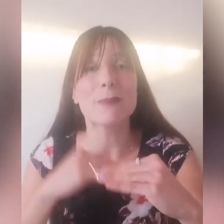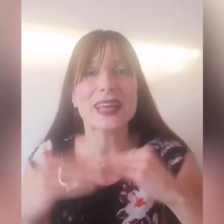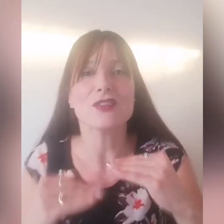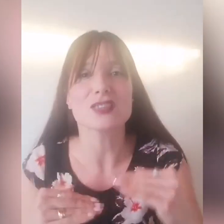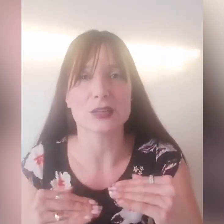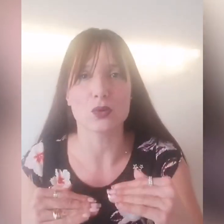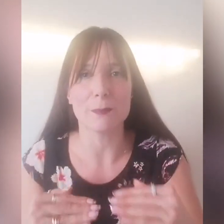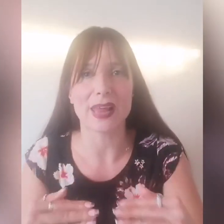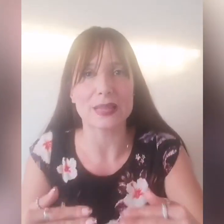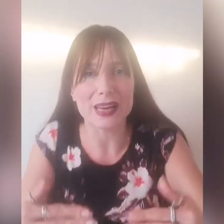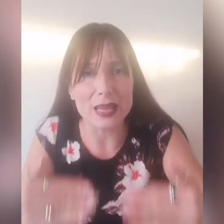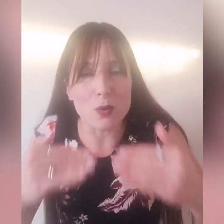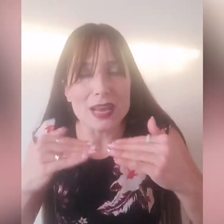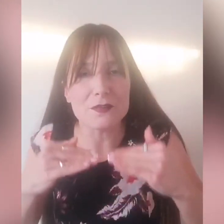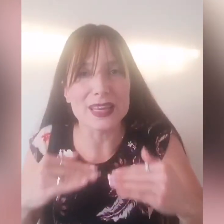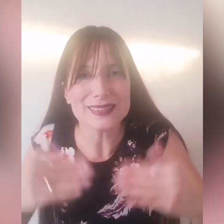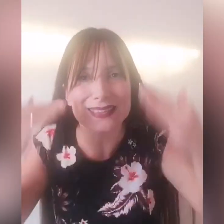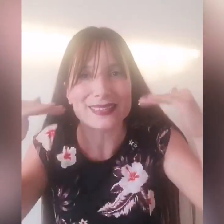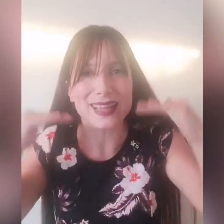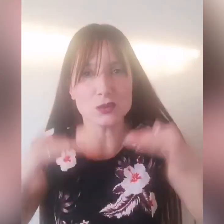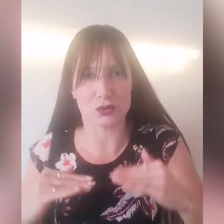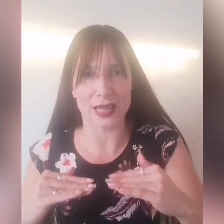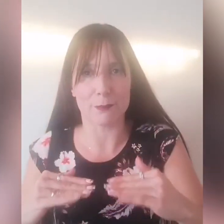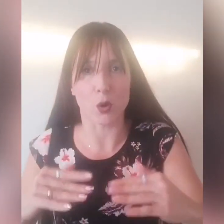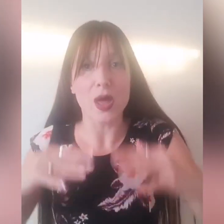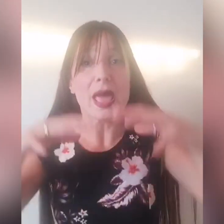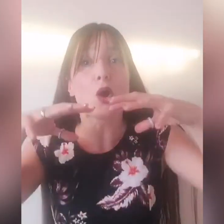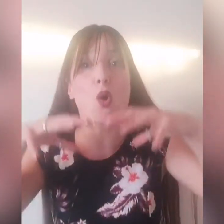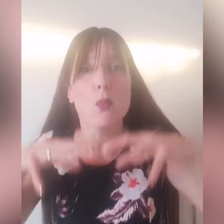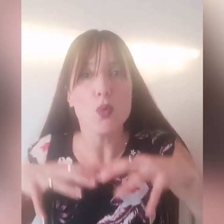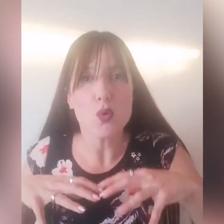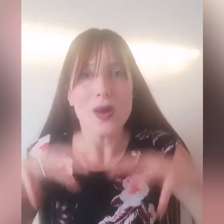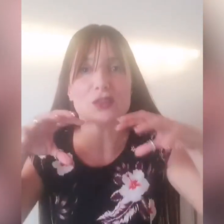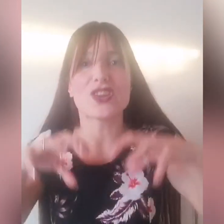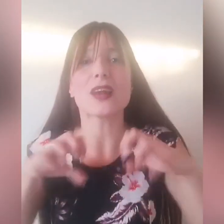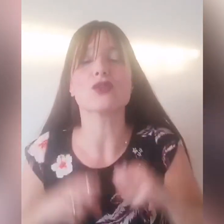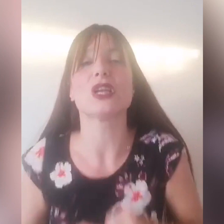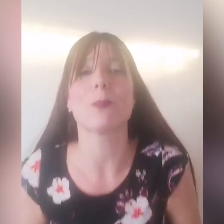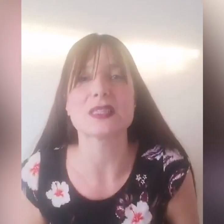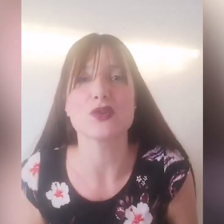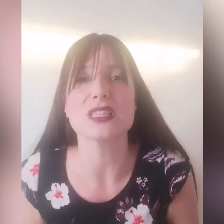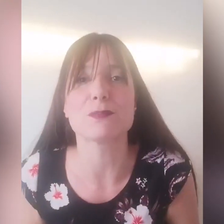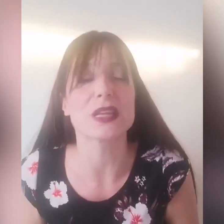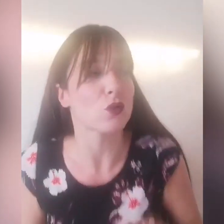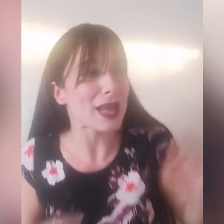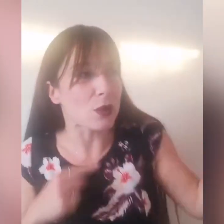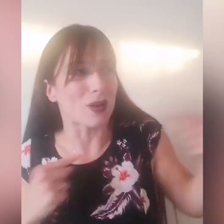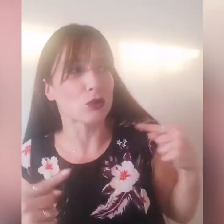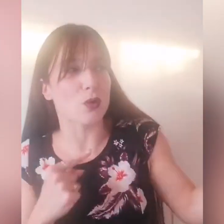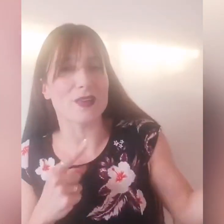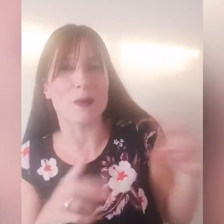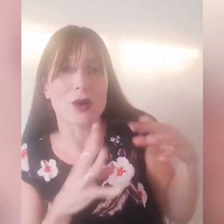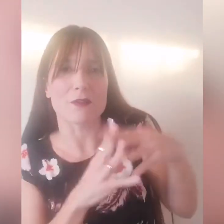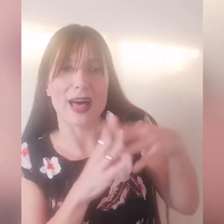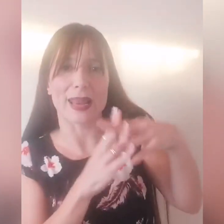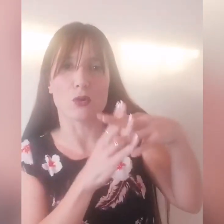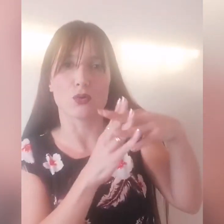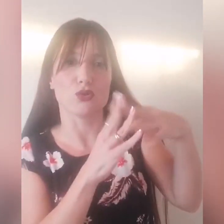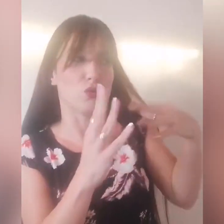perché c'è stato un upgrade? Perché in quelle ferite di tanto tempo comunque c'erano delle oppressioni spirituali quando noi avevamo a che fare con noi due,